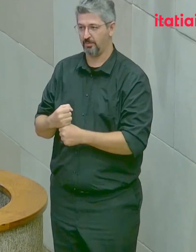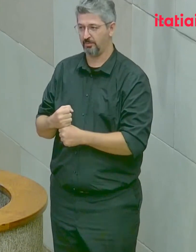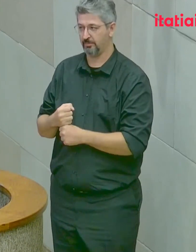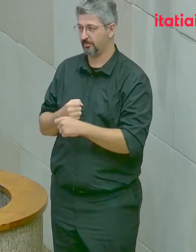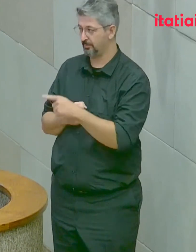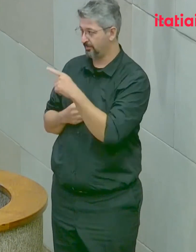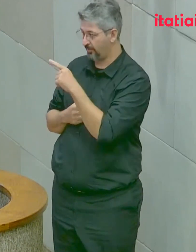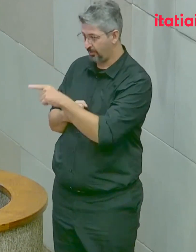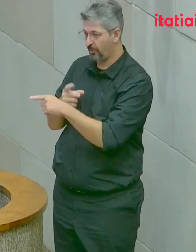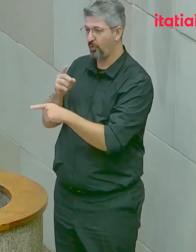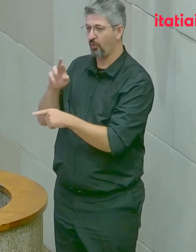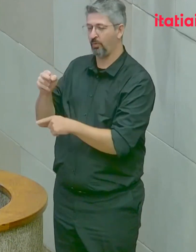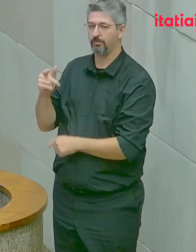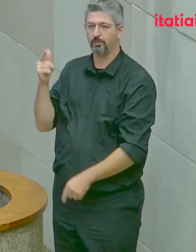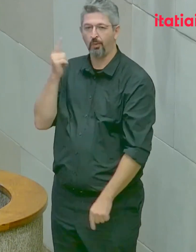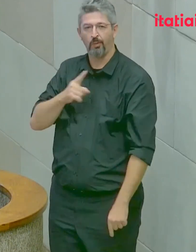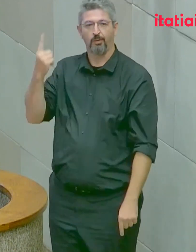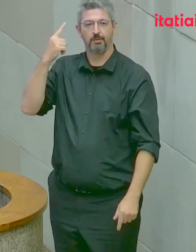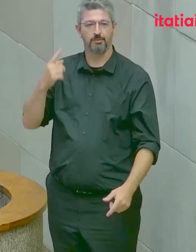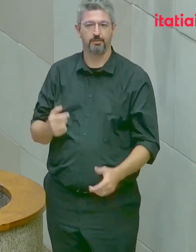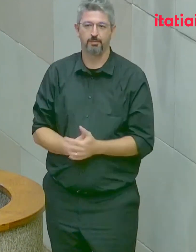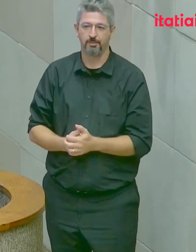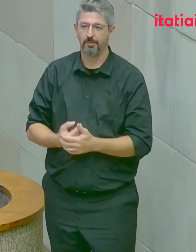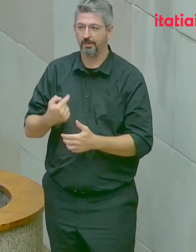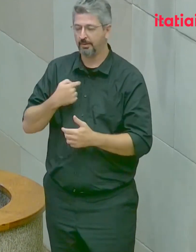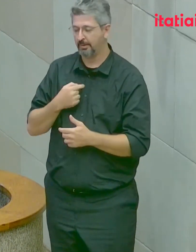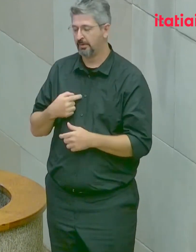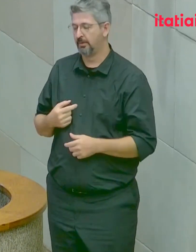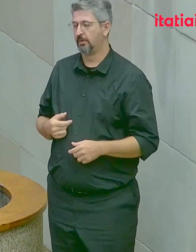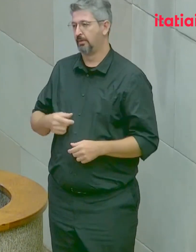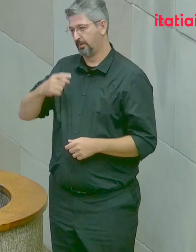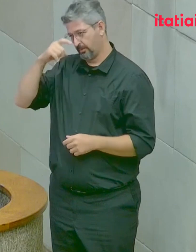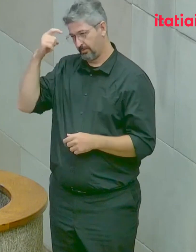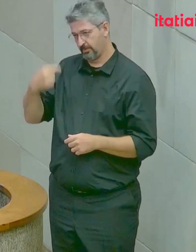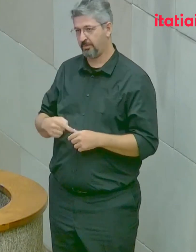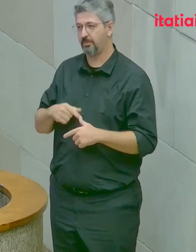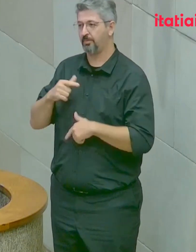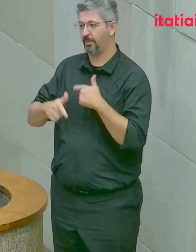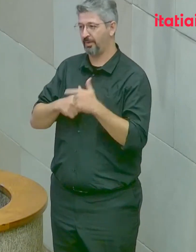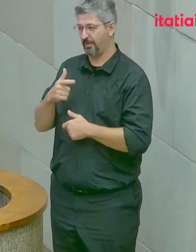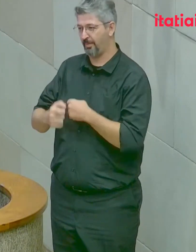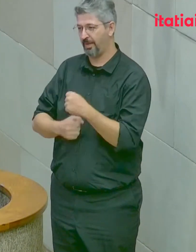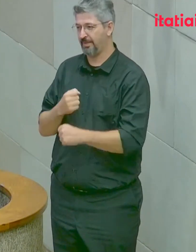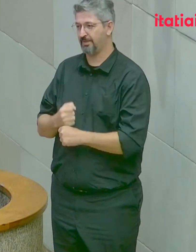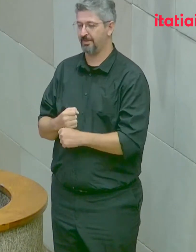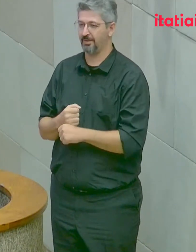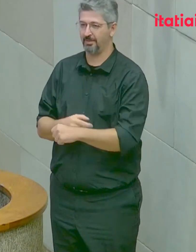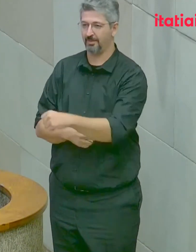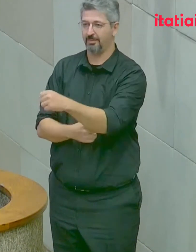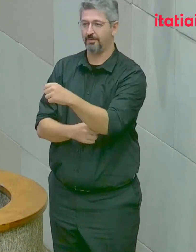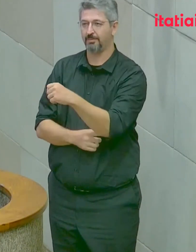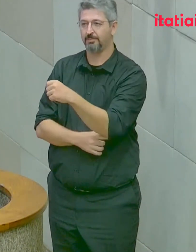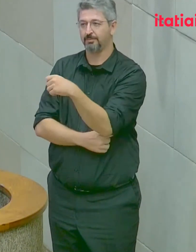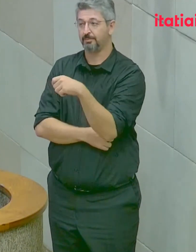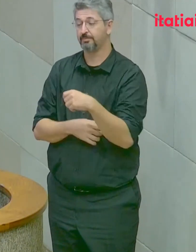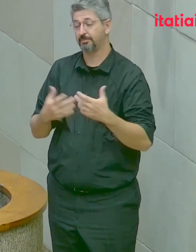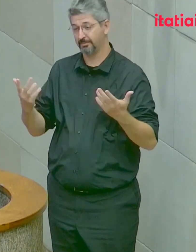doutor Urquiza achou de arrumar uma eleição para eu participar neste ano. E quero,